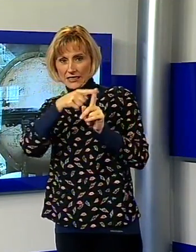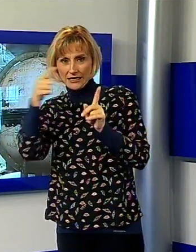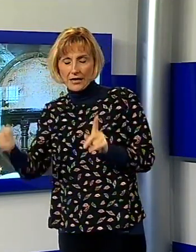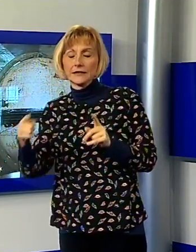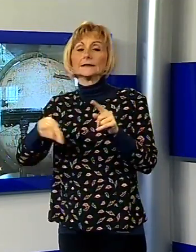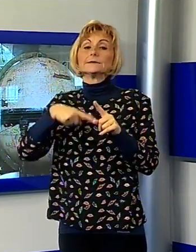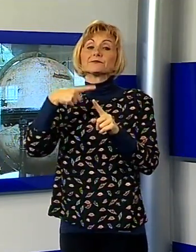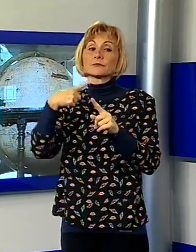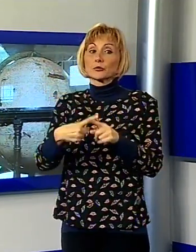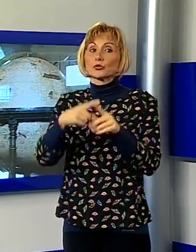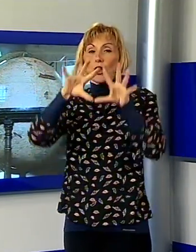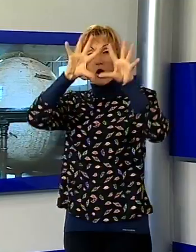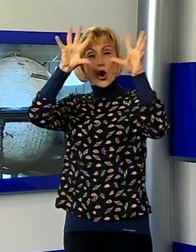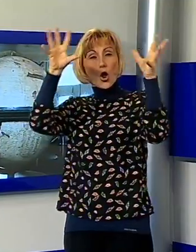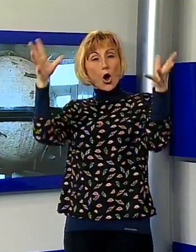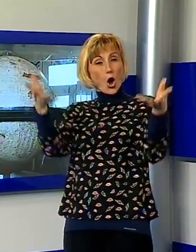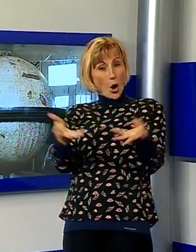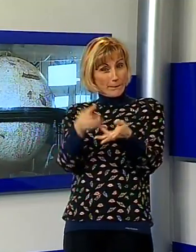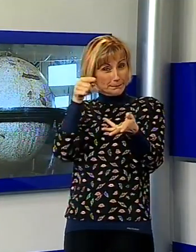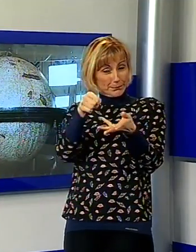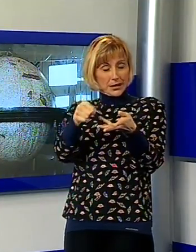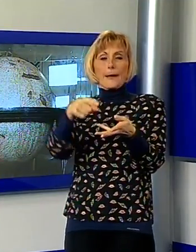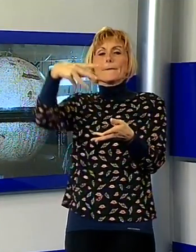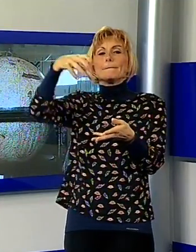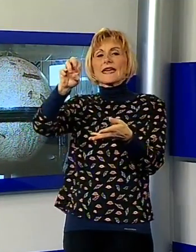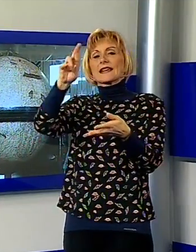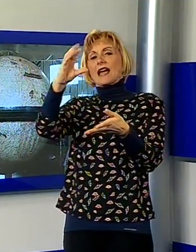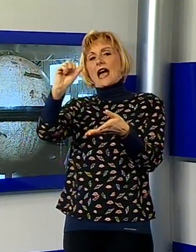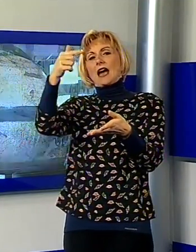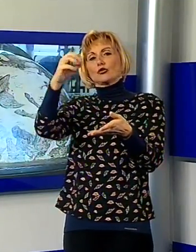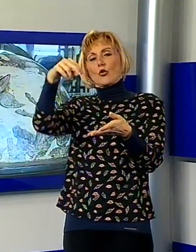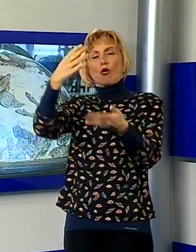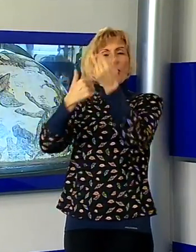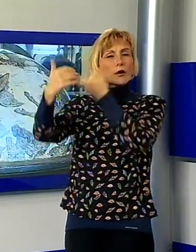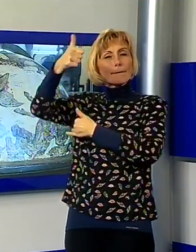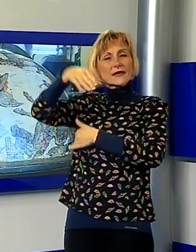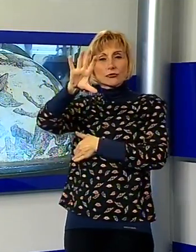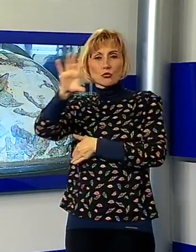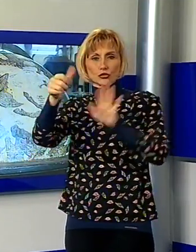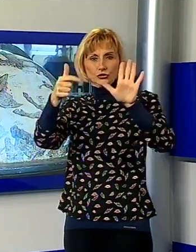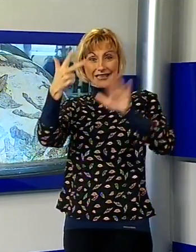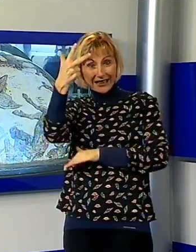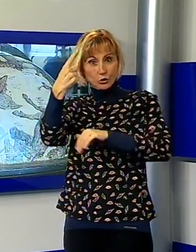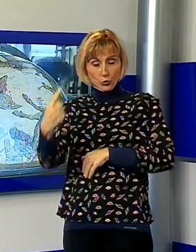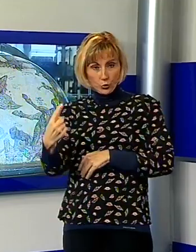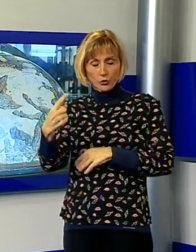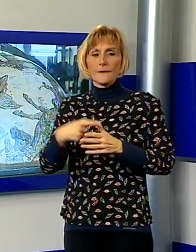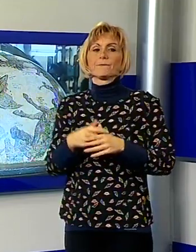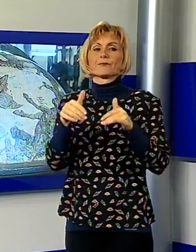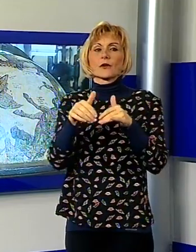straordinari globi di Gerardo Mercatore, risalente al 1531. La mostra è curata da Dorrodo Alforossi